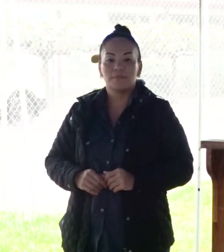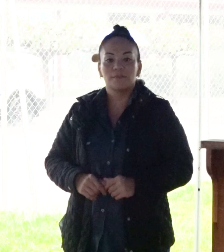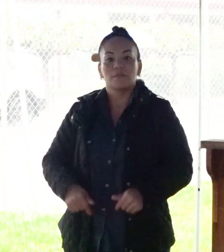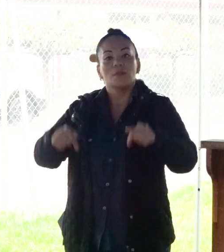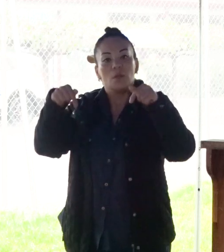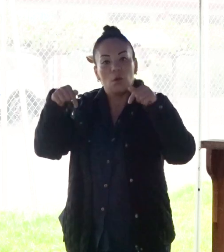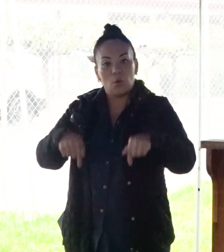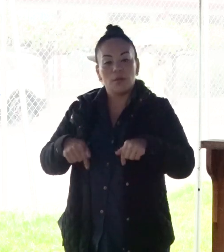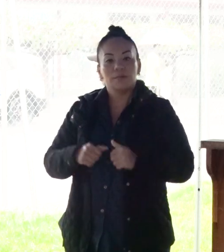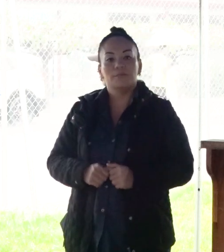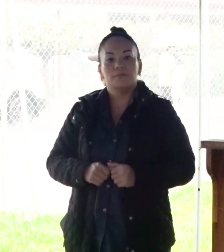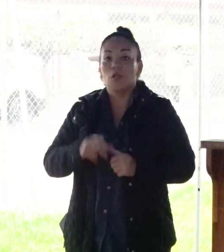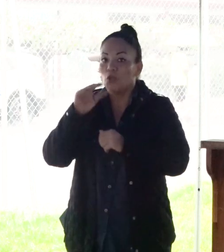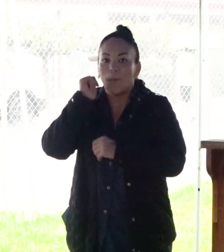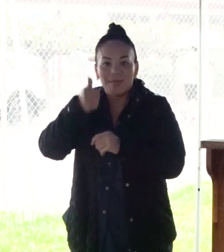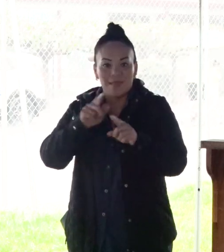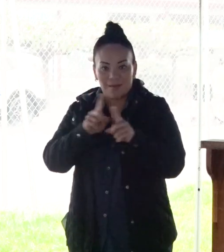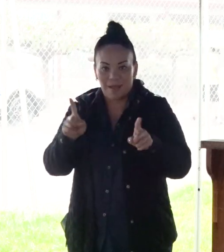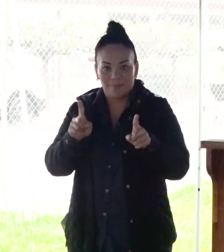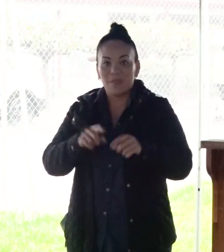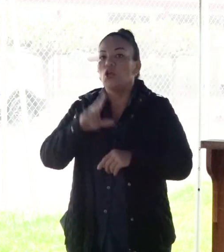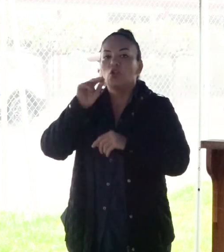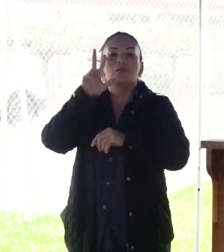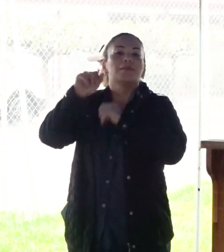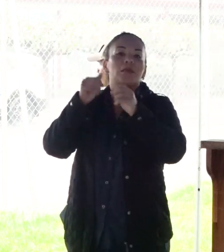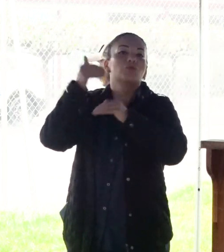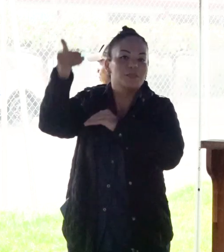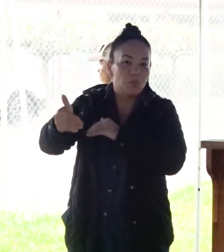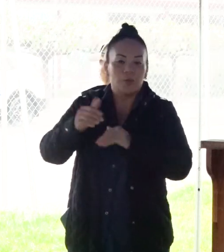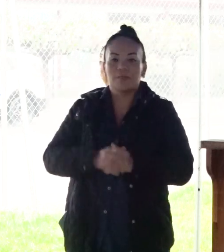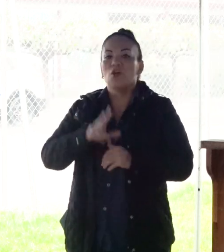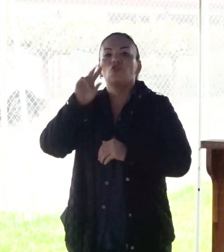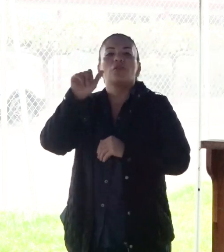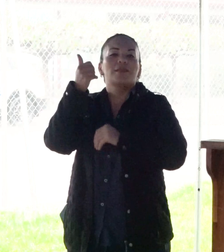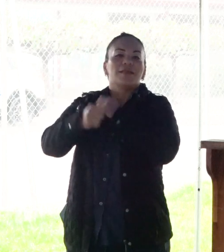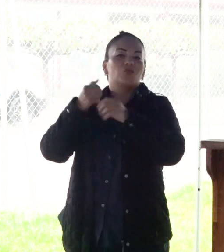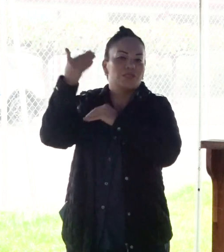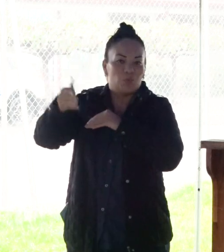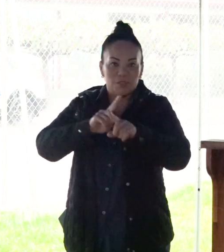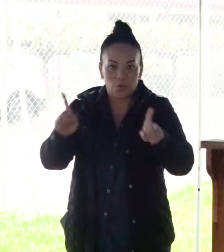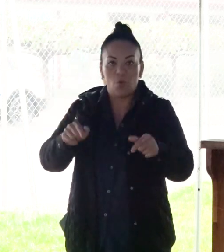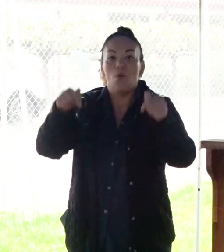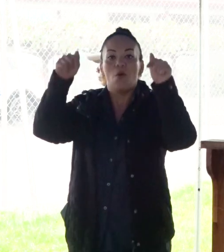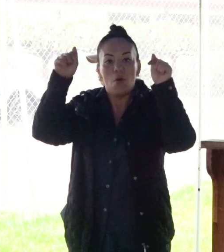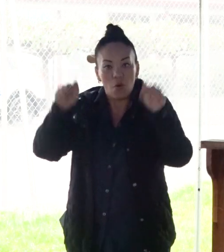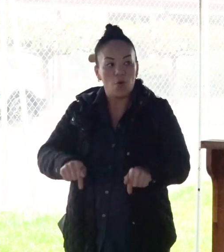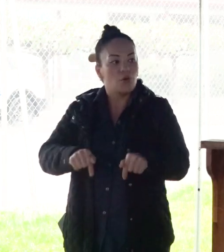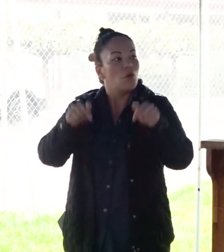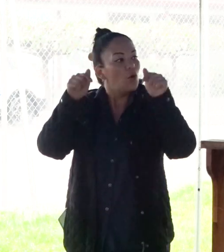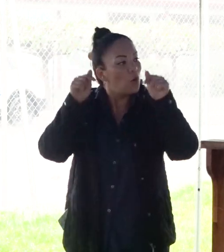Hoy, no mañana, no en tres años, no en diez años. Es hoy,